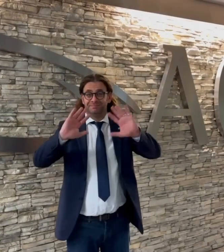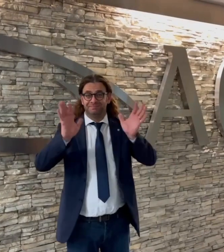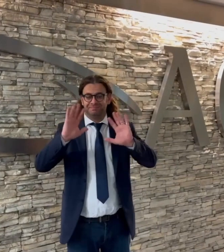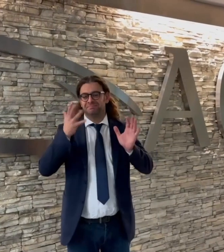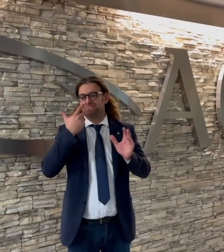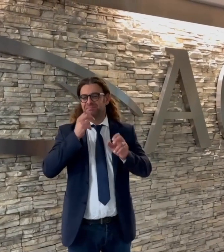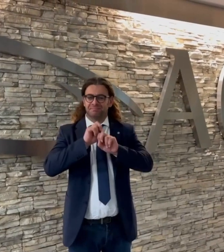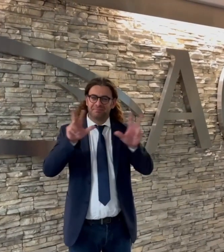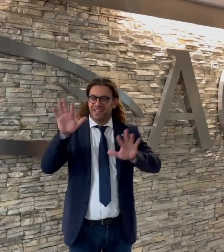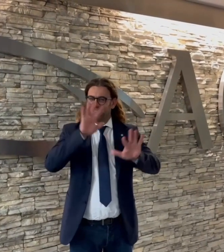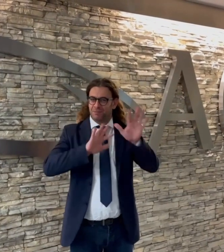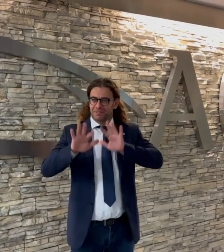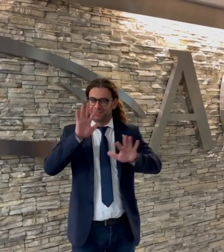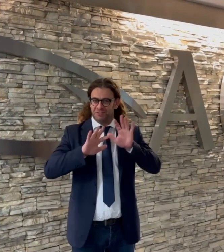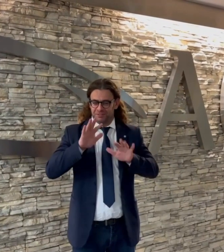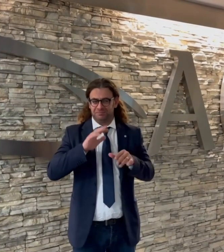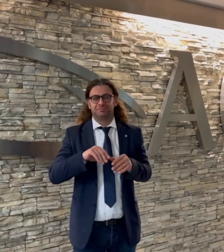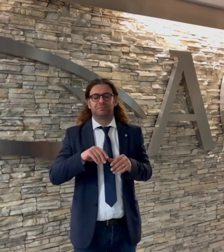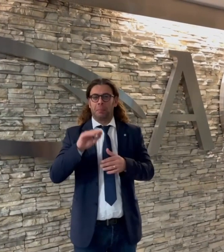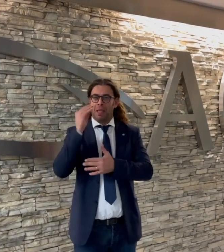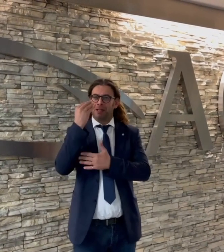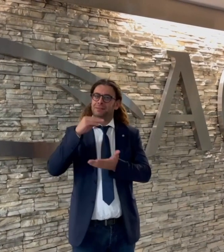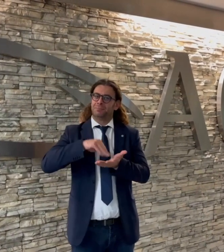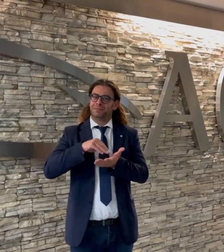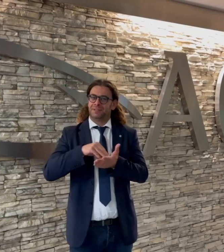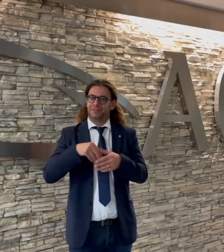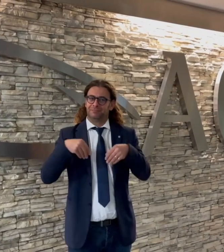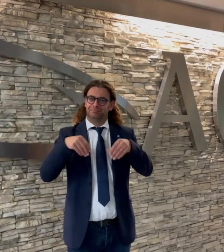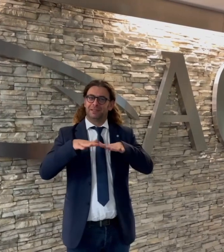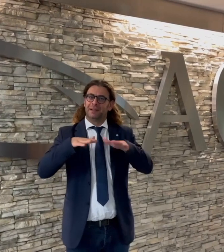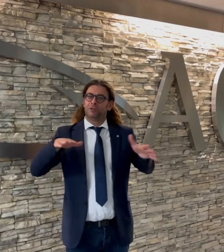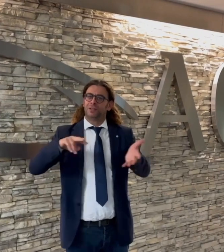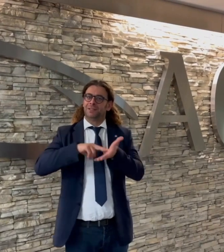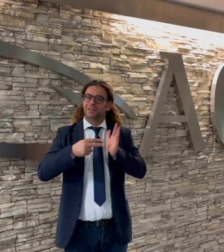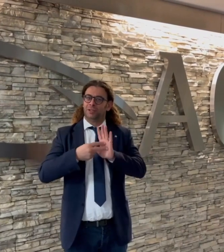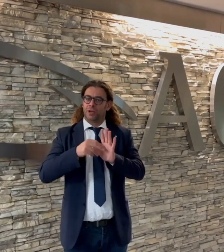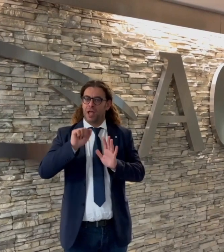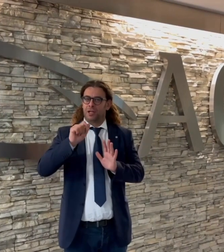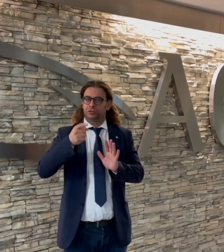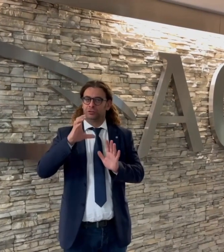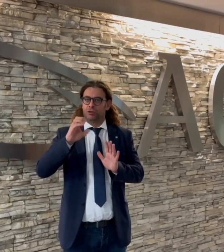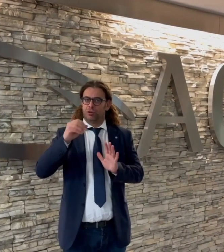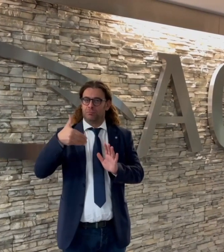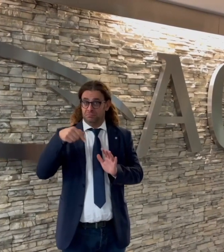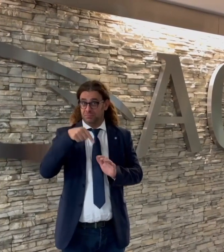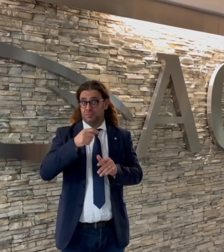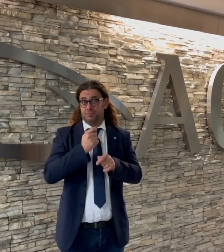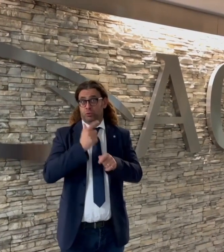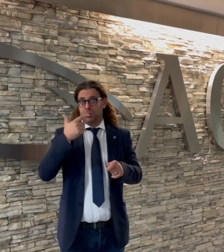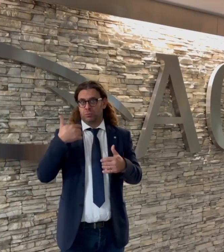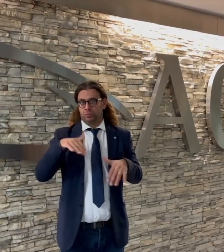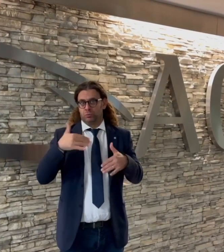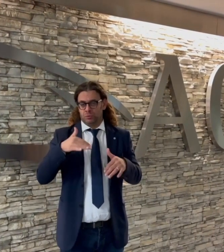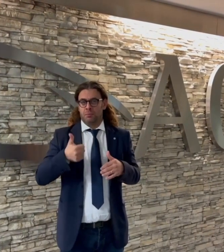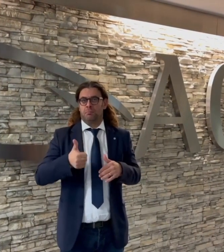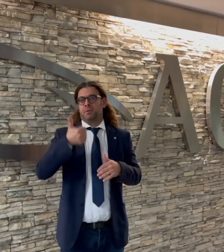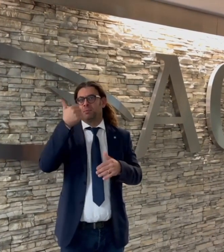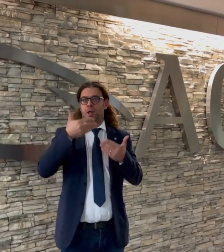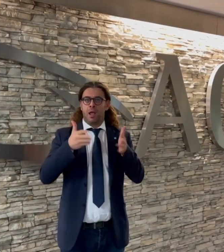Salve a tutti. Vogliamo comunicarvi che l'ENS era presente al tavolo tecnico convocato dall'Agicom. Questo evento è molto importante perché la prima